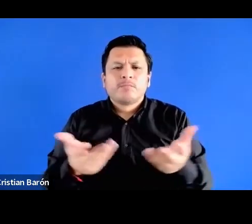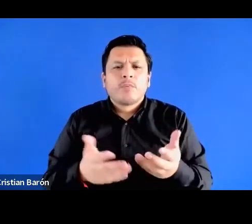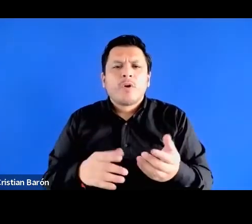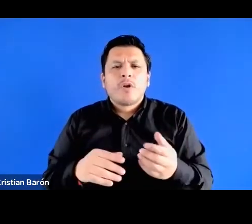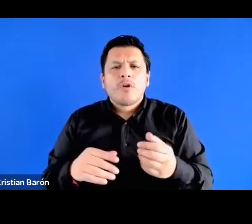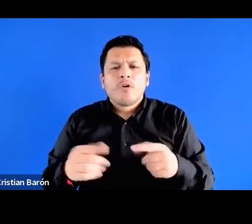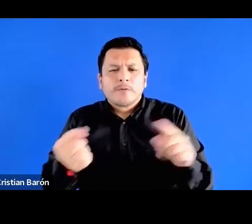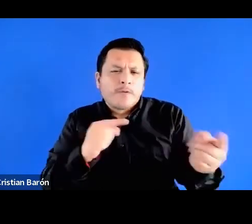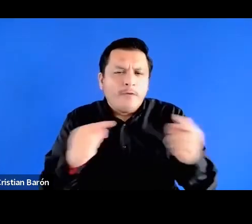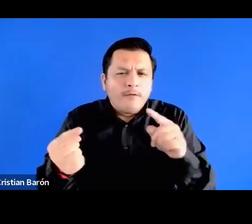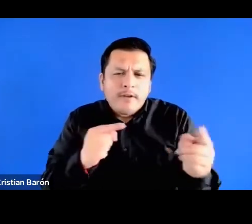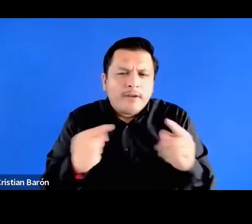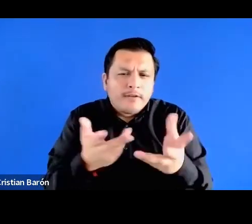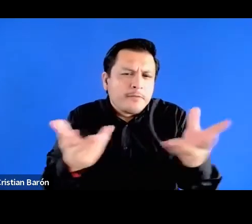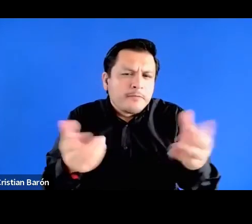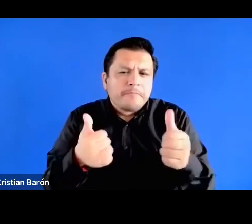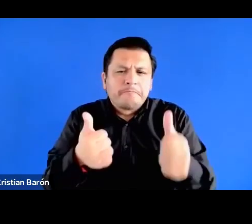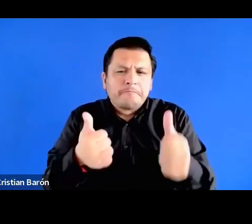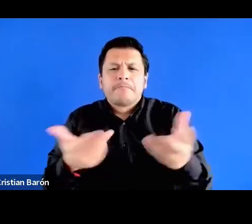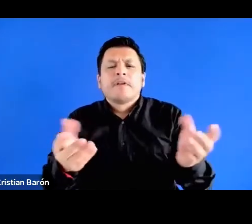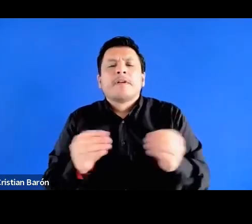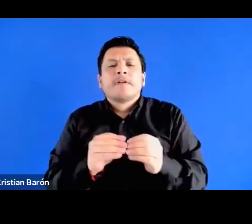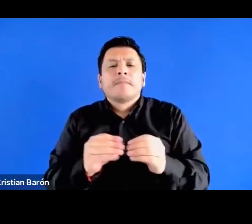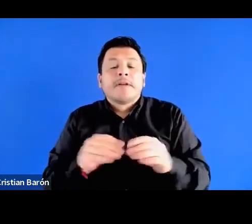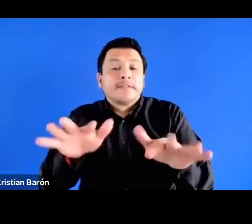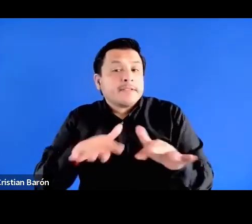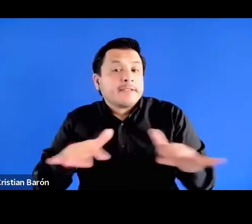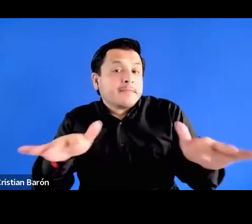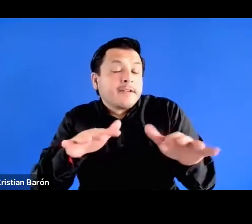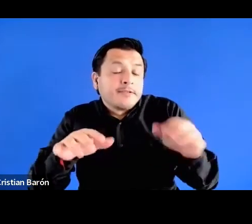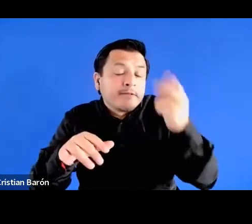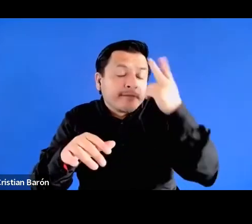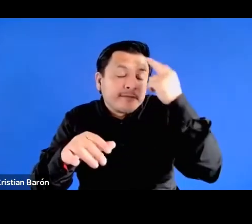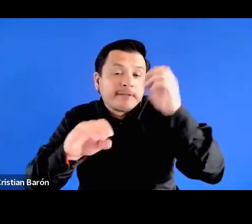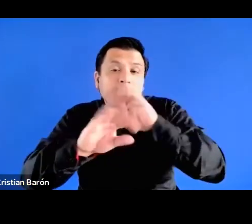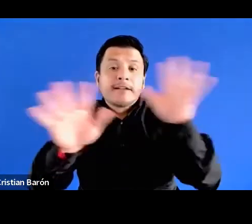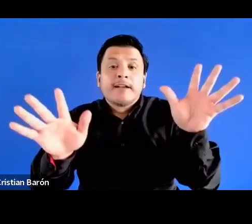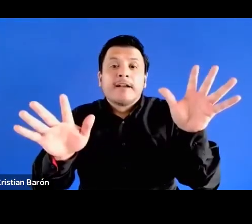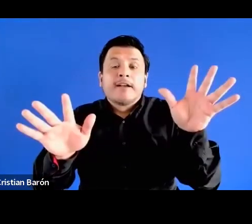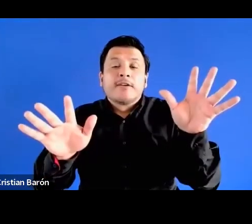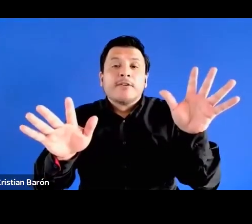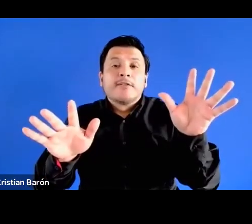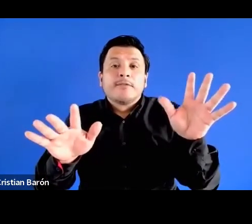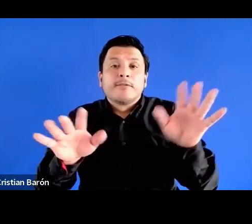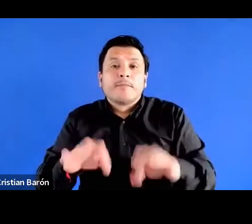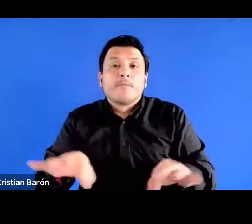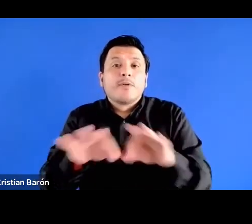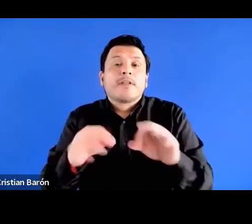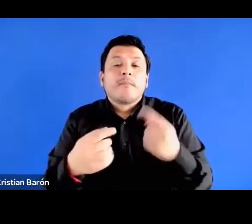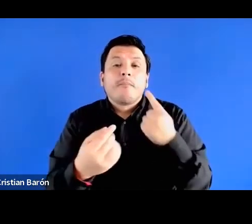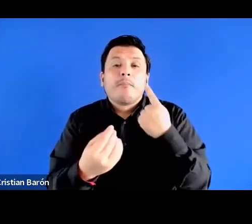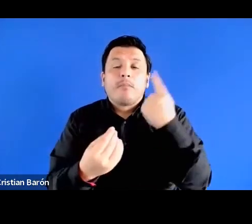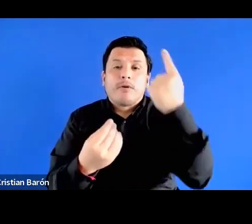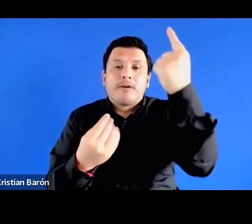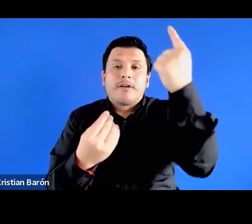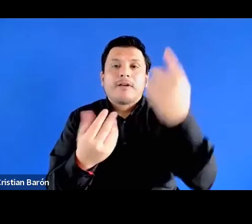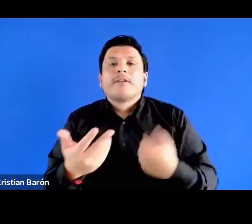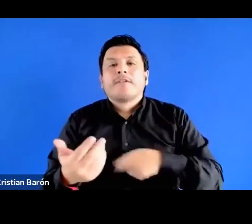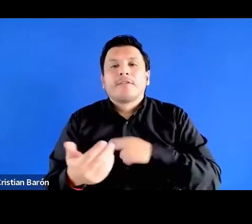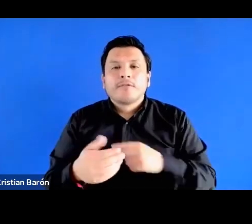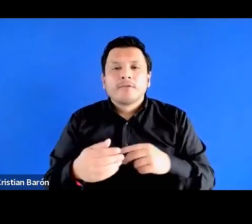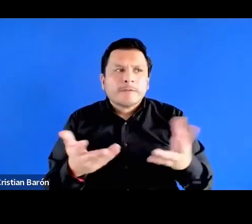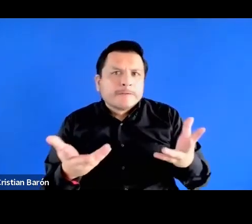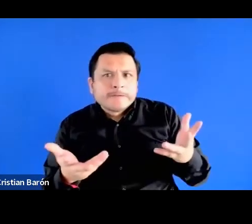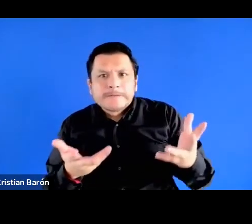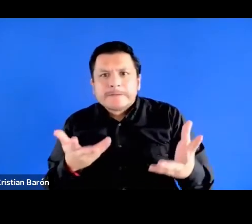conflictos y un espacio pues, por supuesto, eminentemente político donde nos estamos todo el tiempo jugando